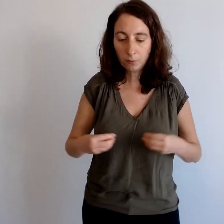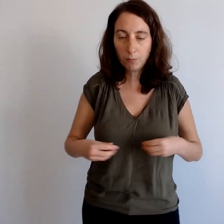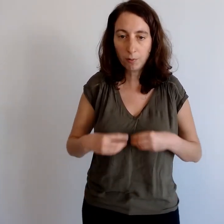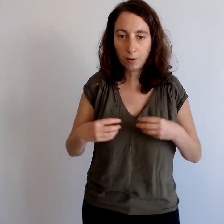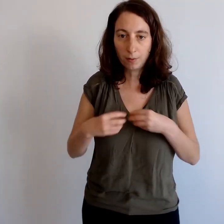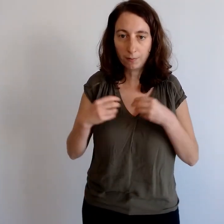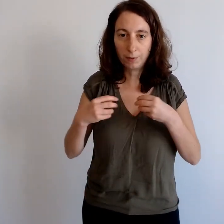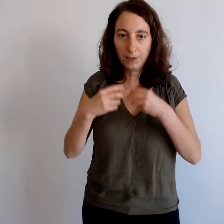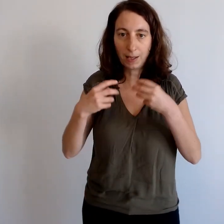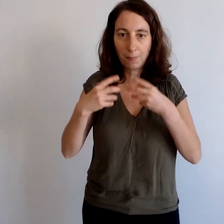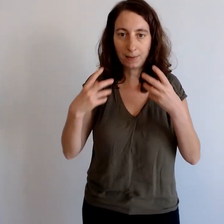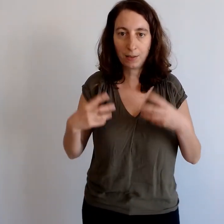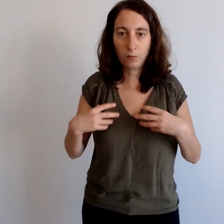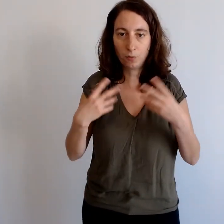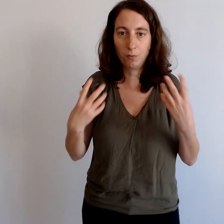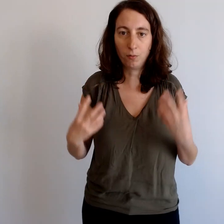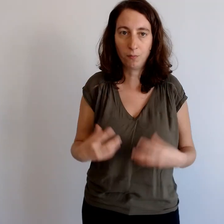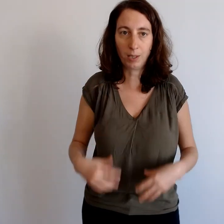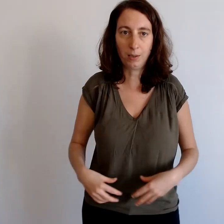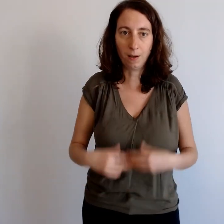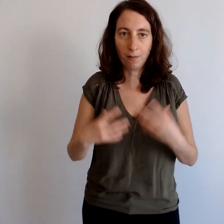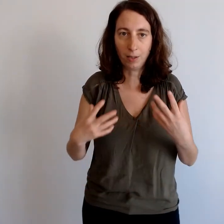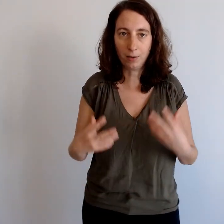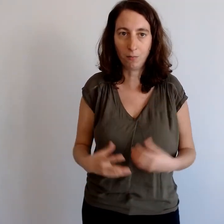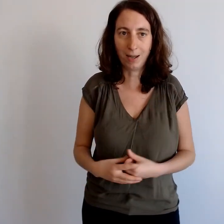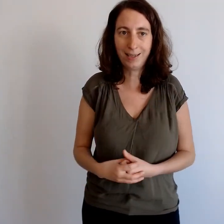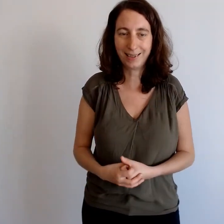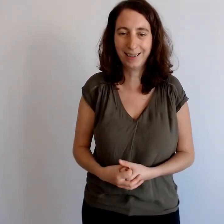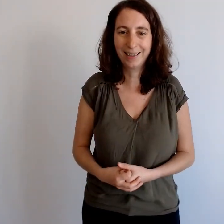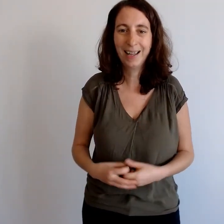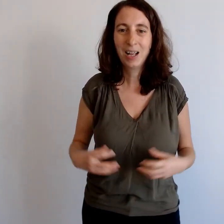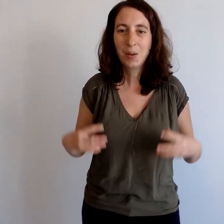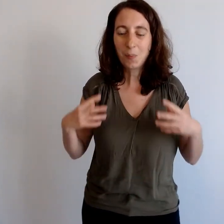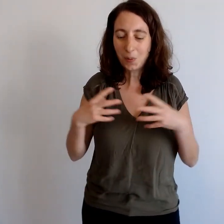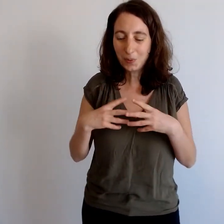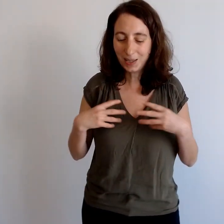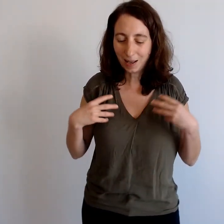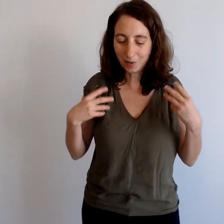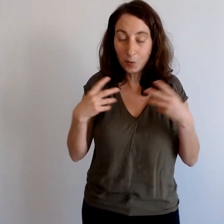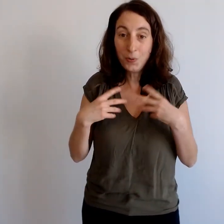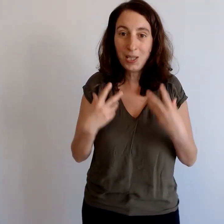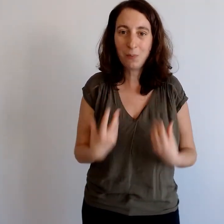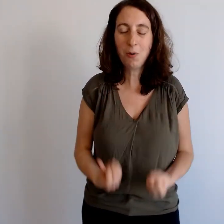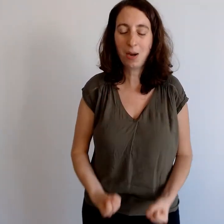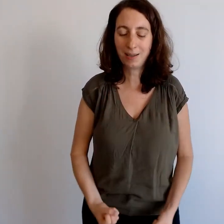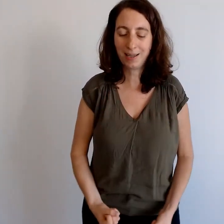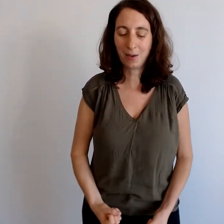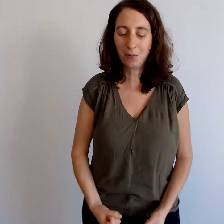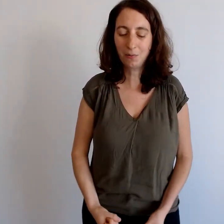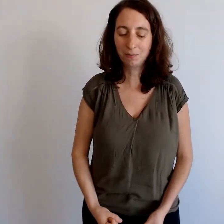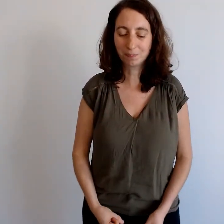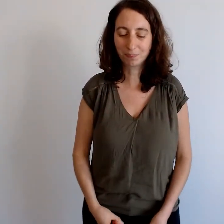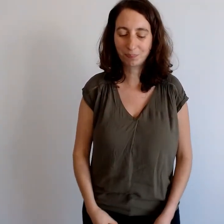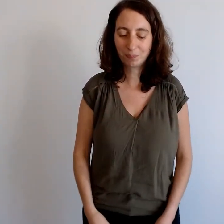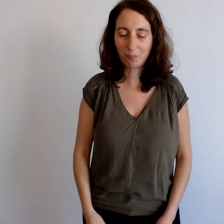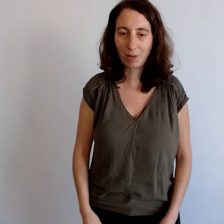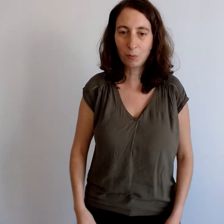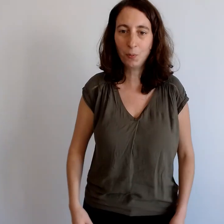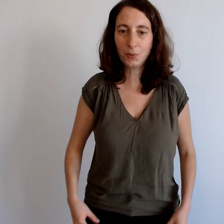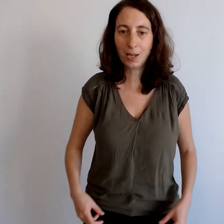au système interne de méridien et tout le reste, pour que ça communique mieux à l'intérieur de vous. Donc pour cela, cette